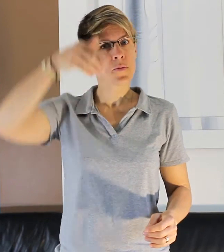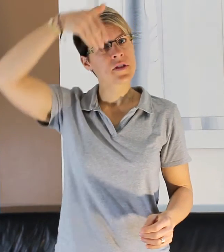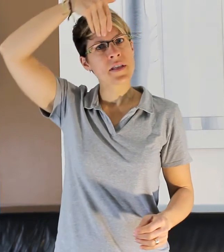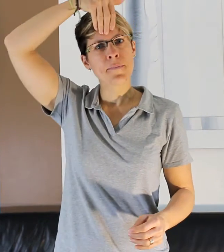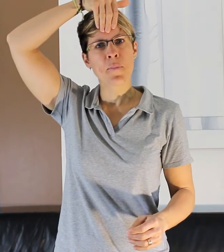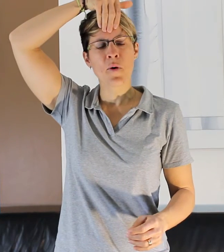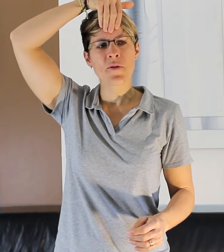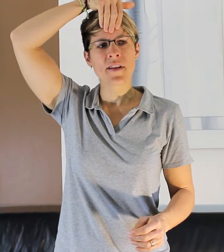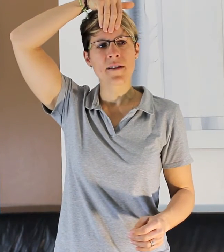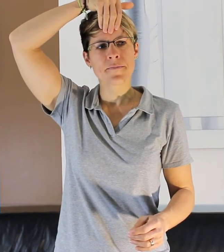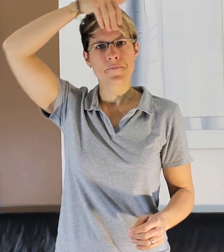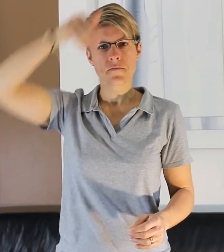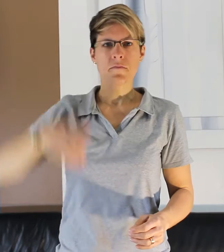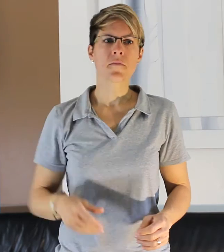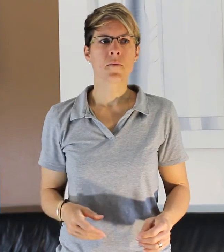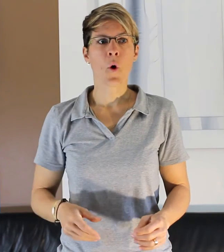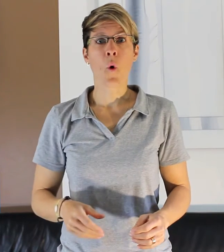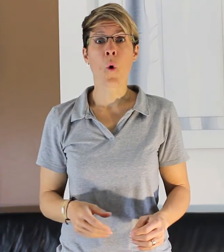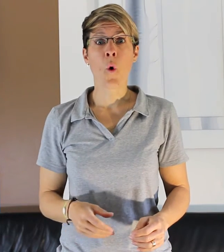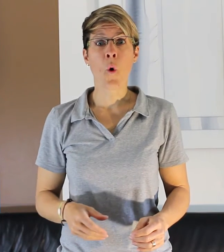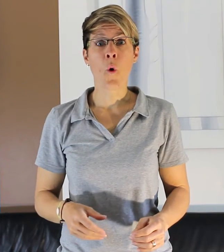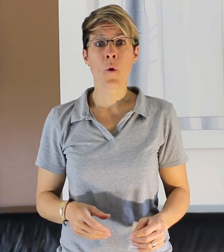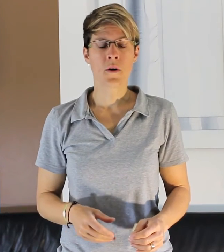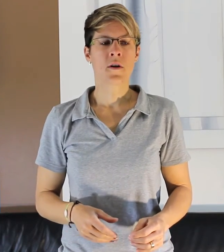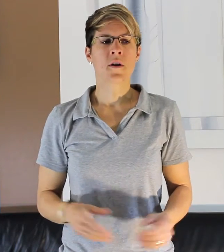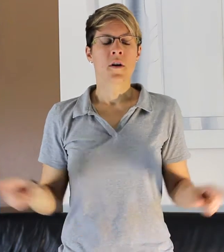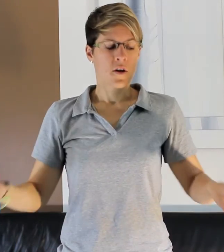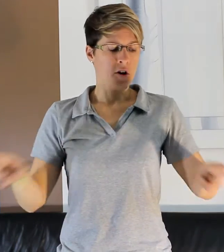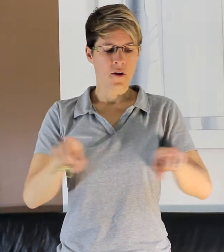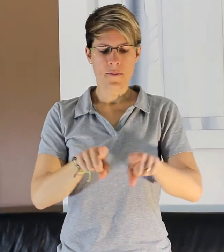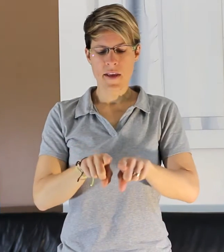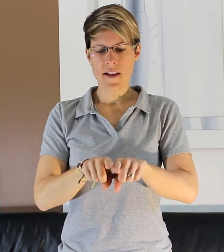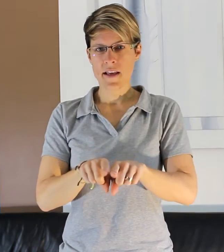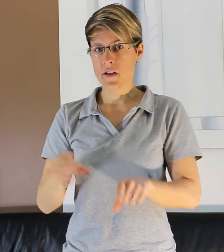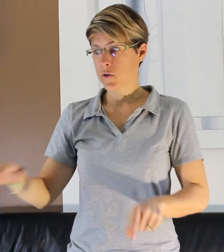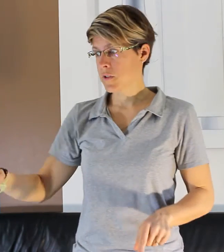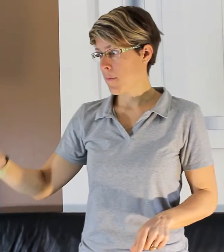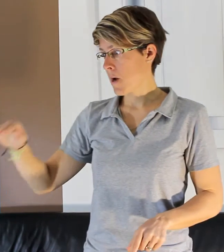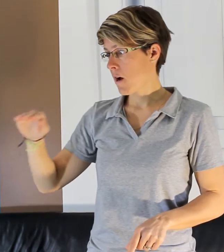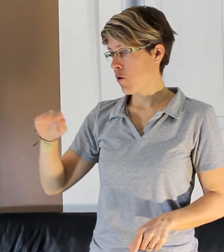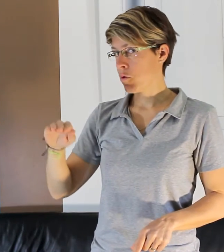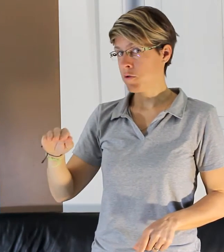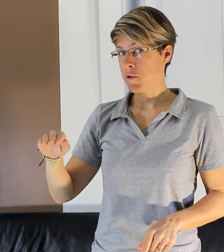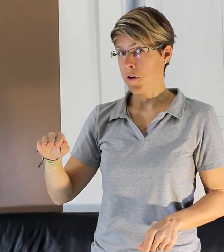petit poney. Oh, comme il est juste à ma hauteur.